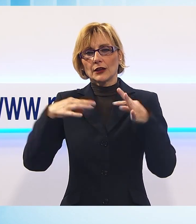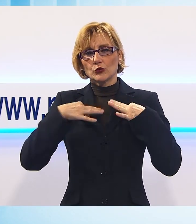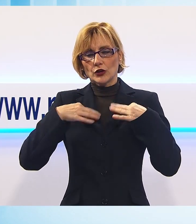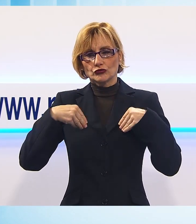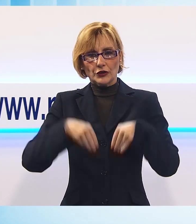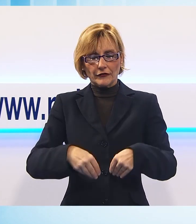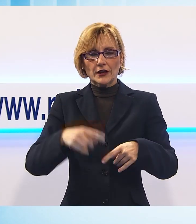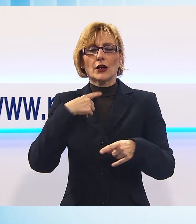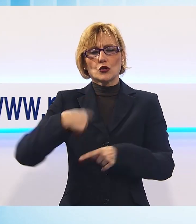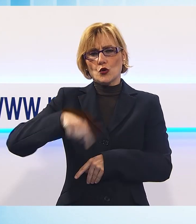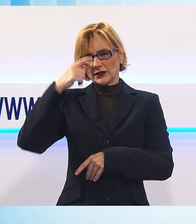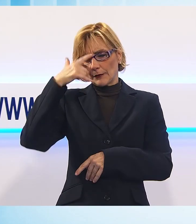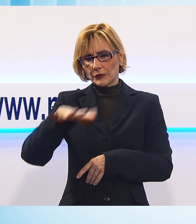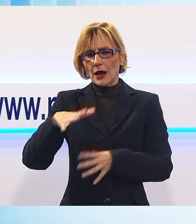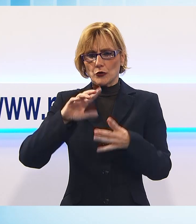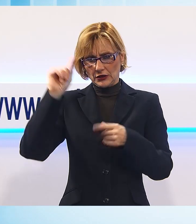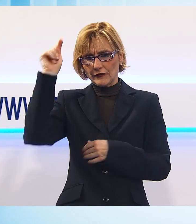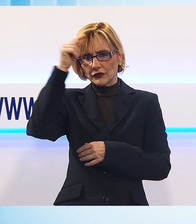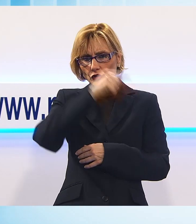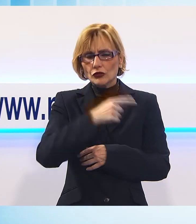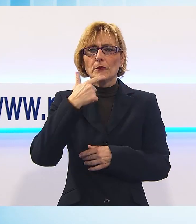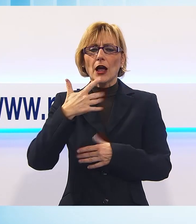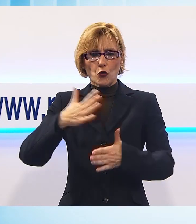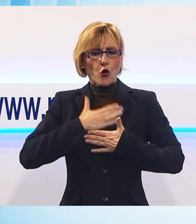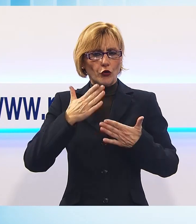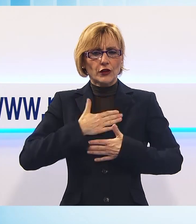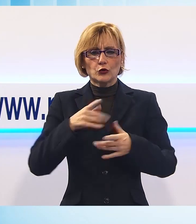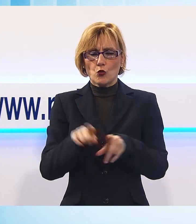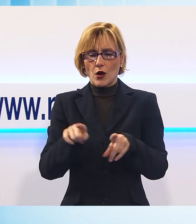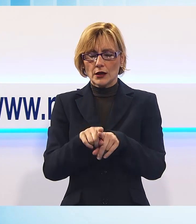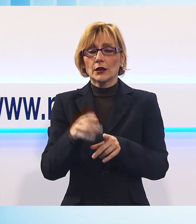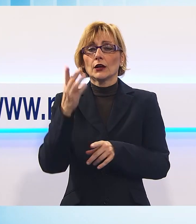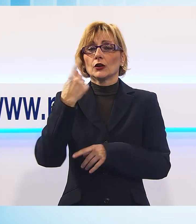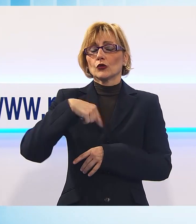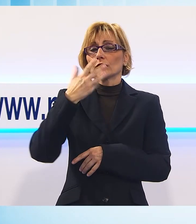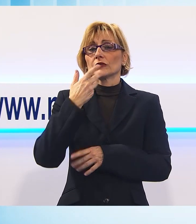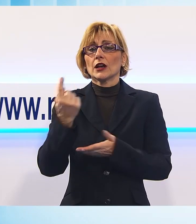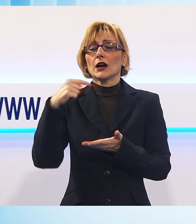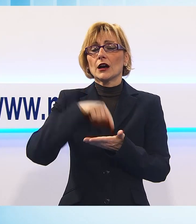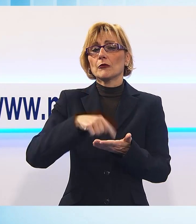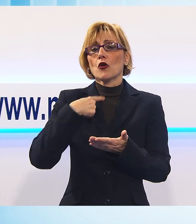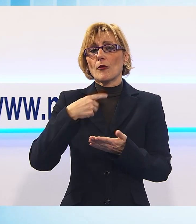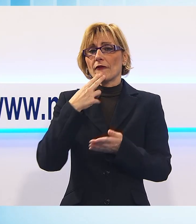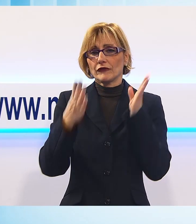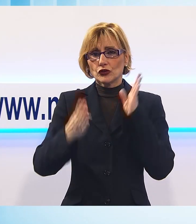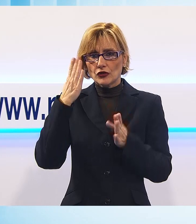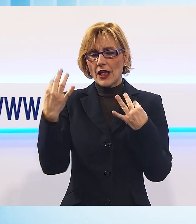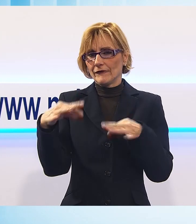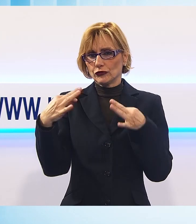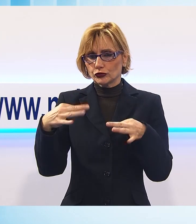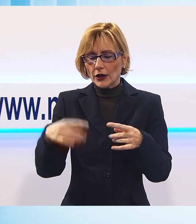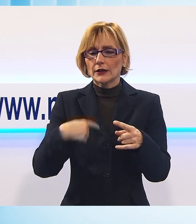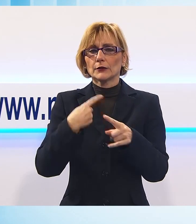ma la affrontiamo con entusiasmo. Vogliamo ricostituire una polizia municipale efficiente, per cui dovremo cercare di